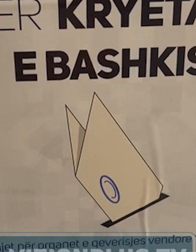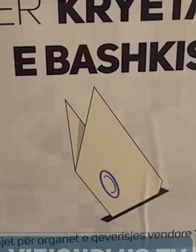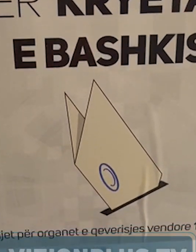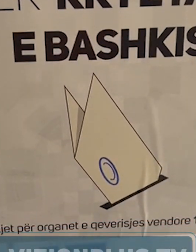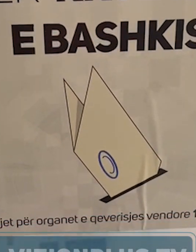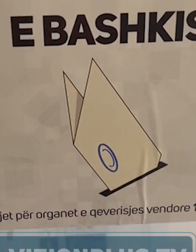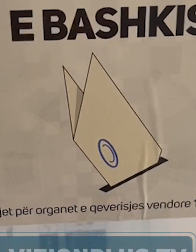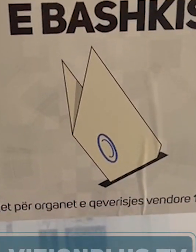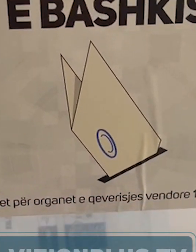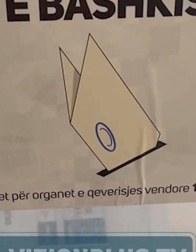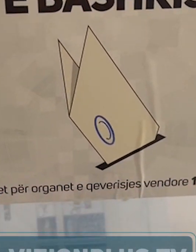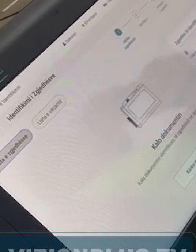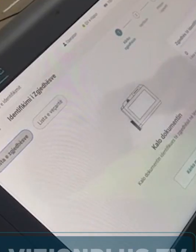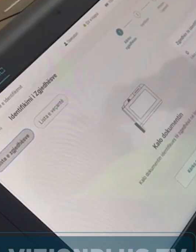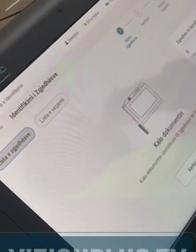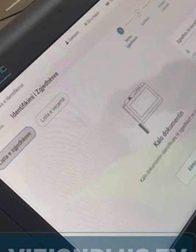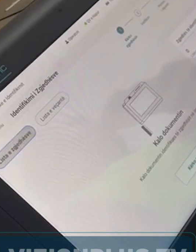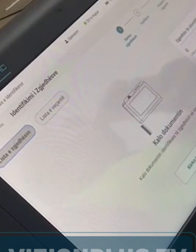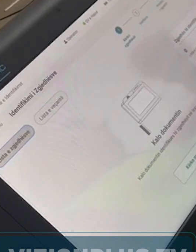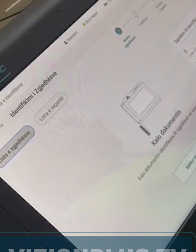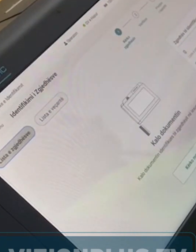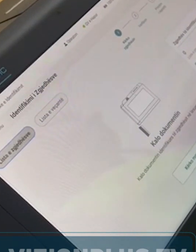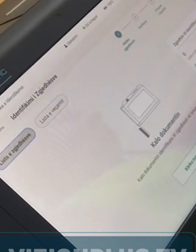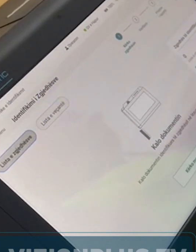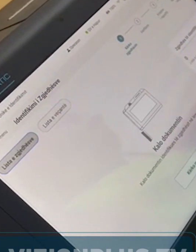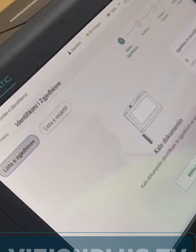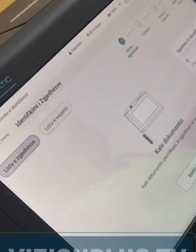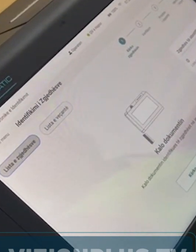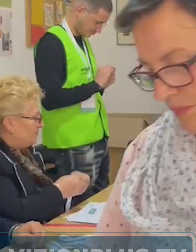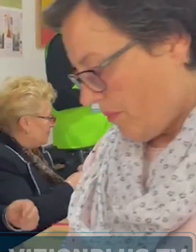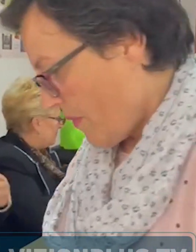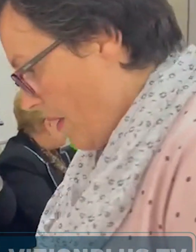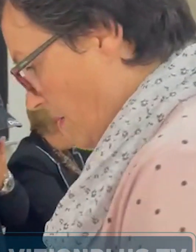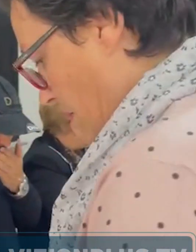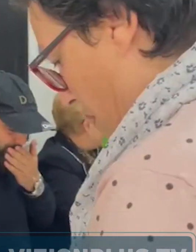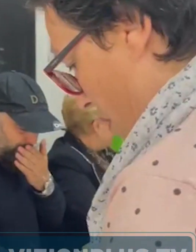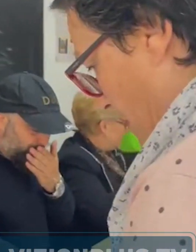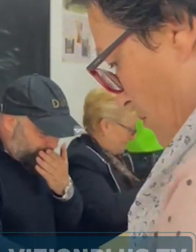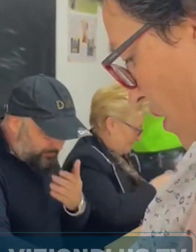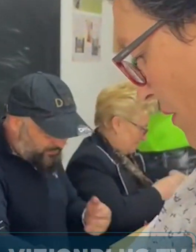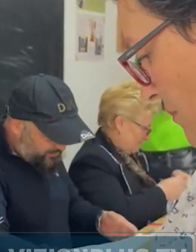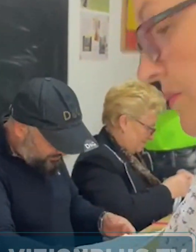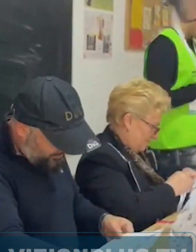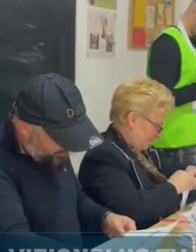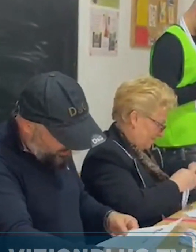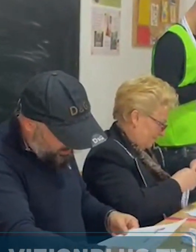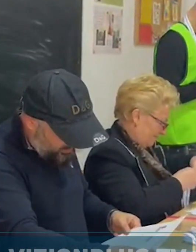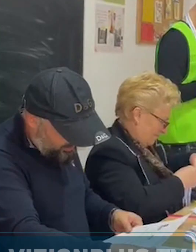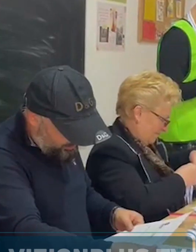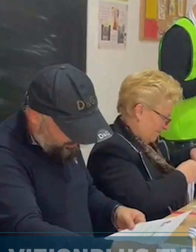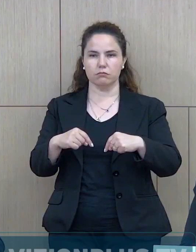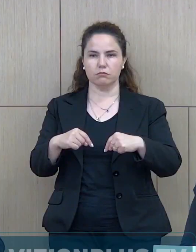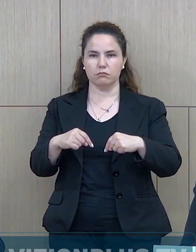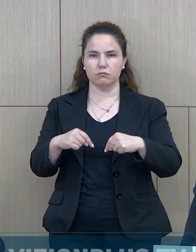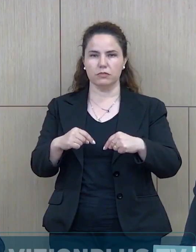situatë të regulohet. Gjithse si, duke vlerësuar që në vlerësim të situatës